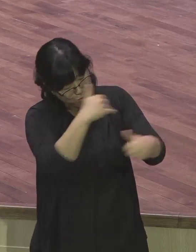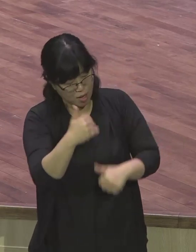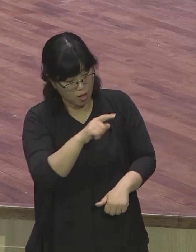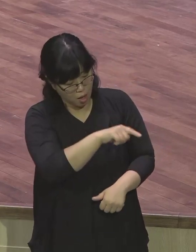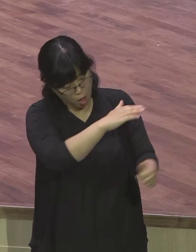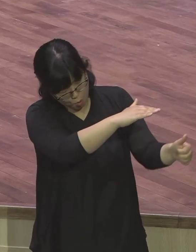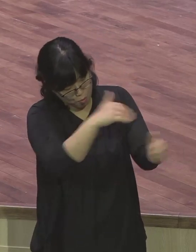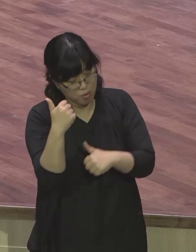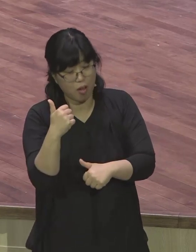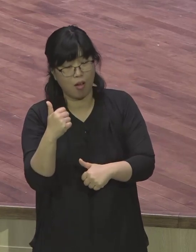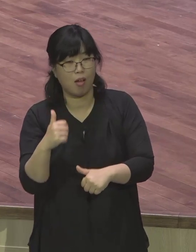아나니아는